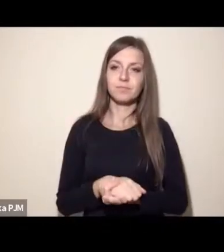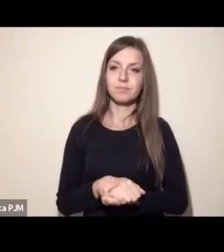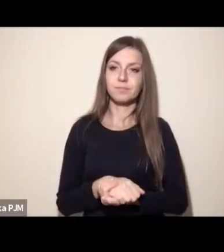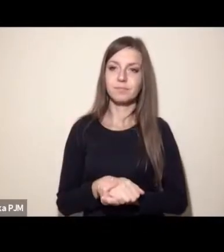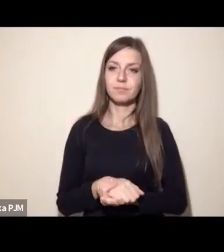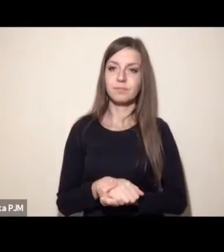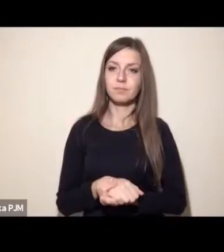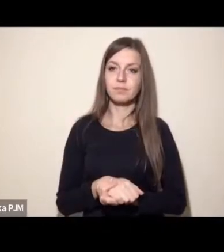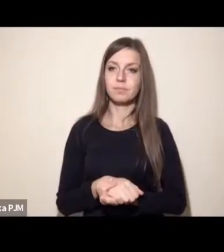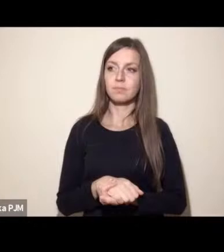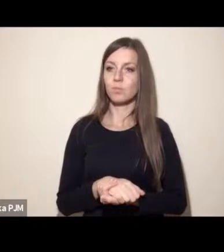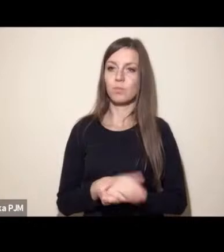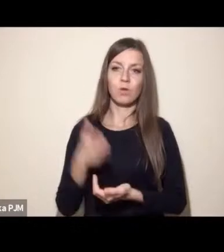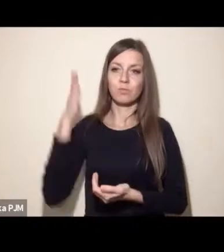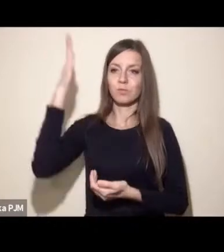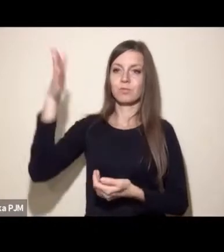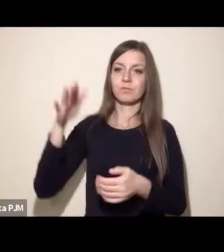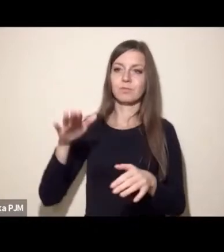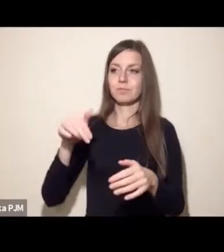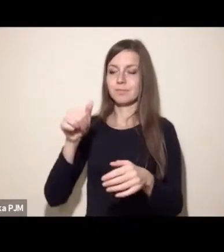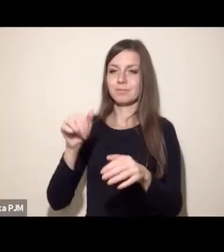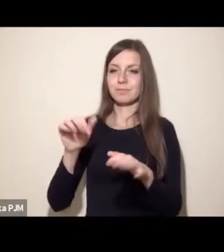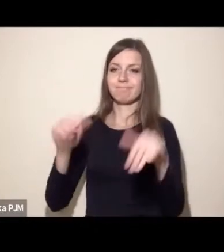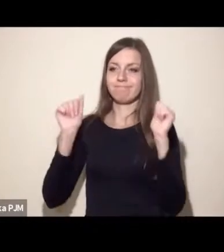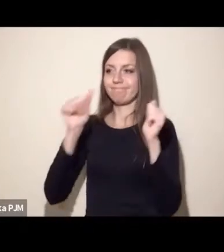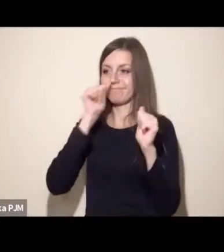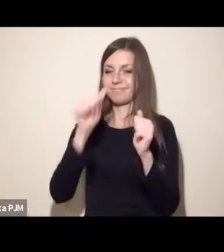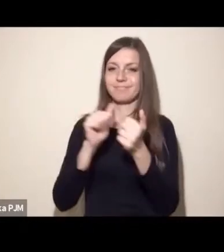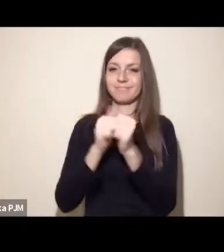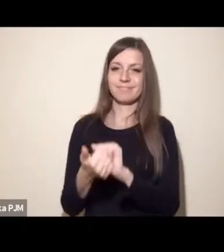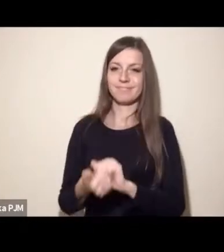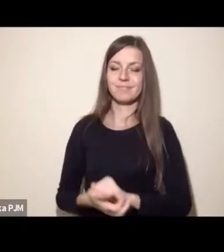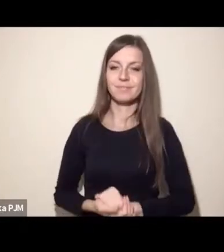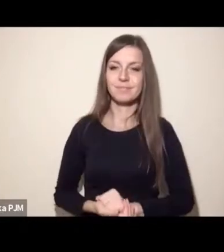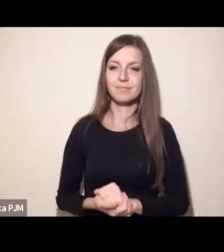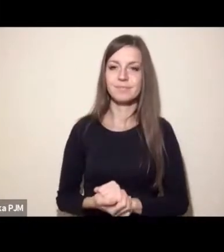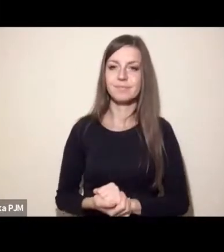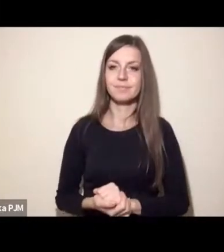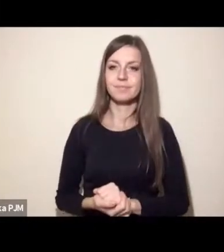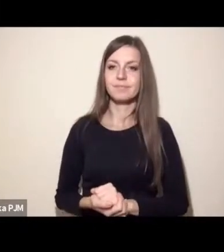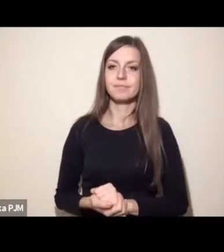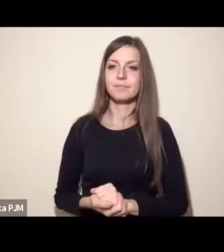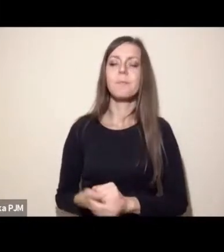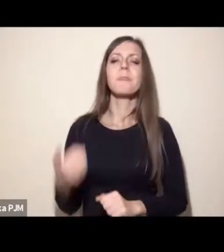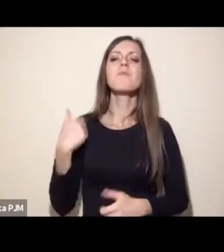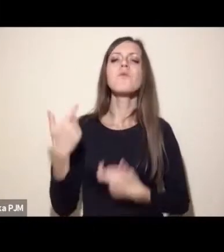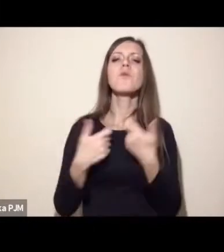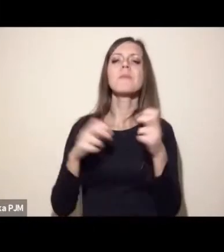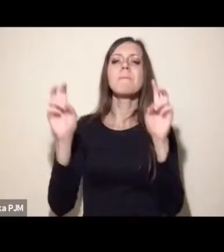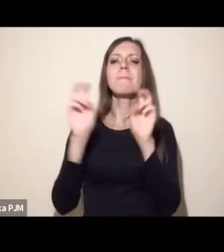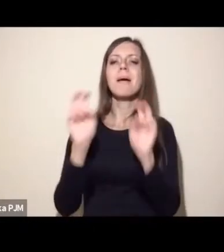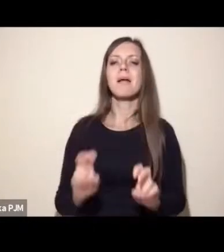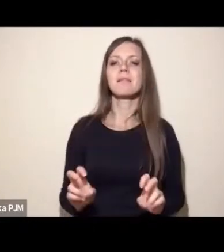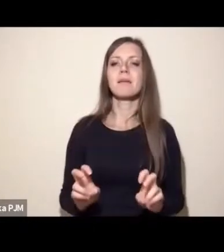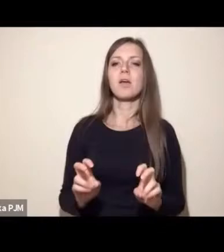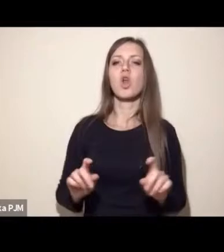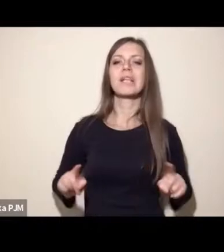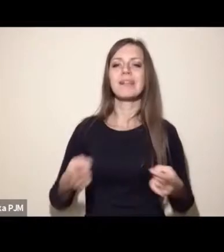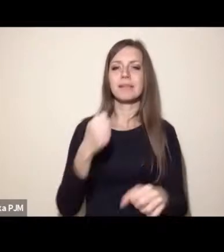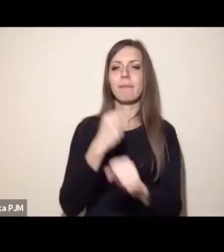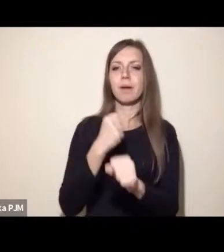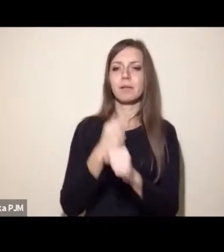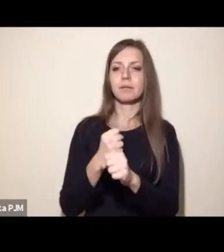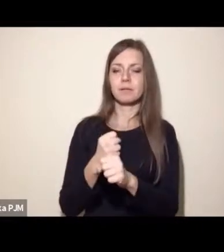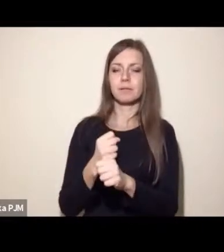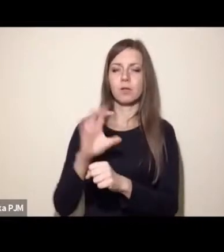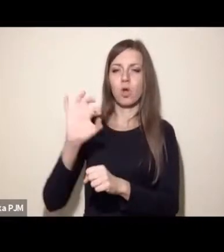nie będziemy już w stanie uniknąć. Wspólne badanie przeprowadzone przez Międzynarodową Organizację Pracy, agencję